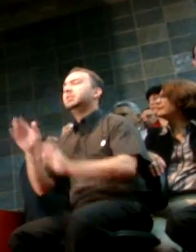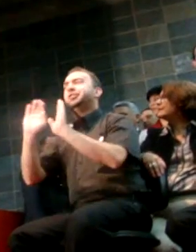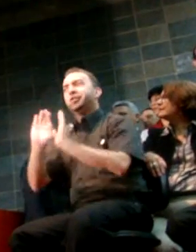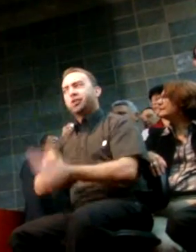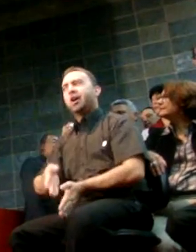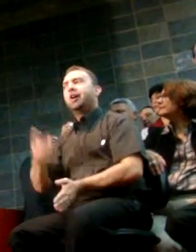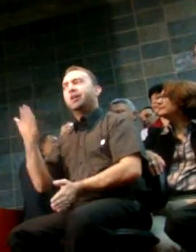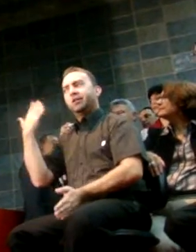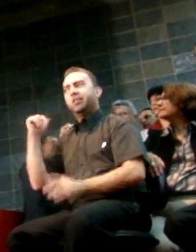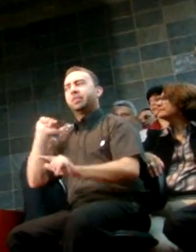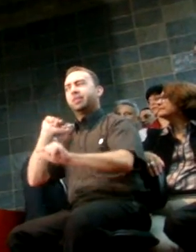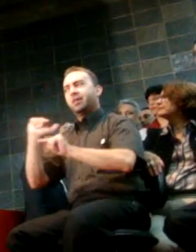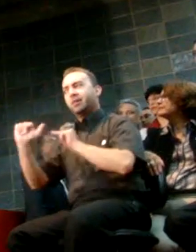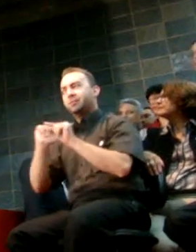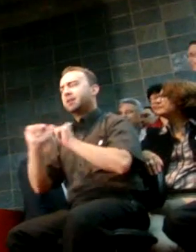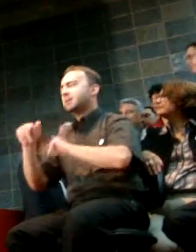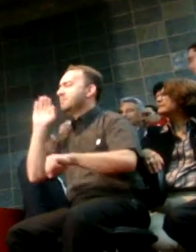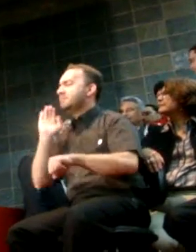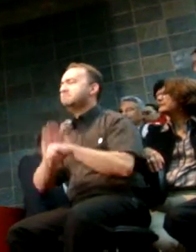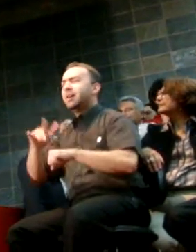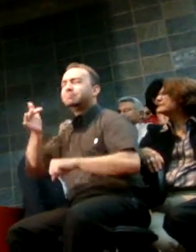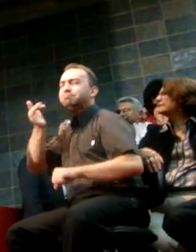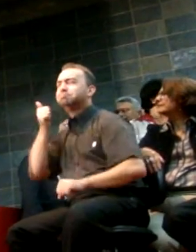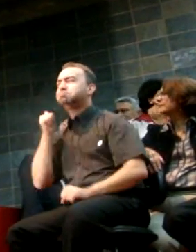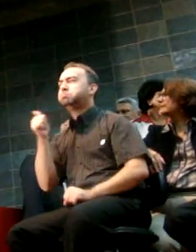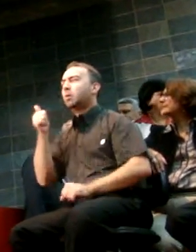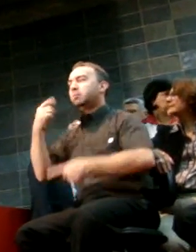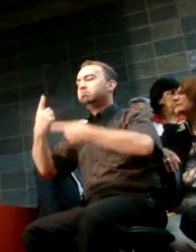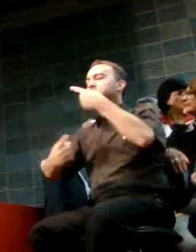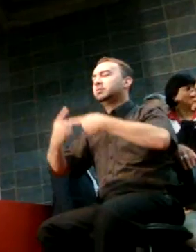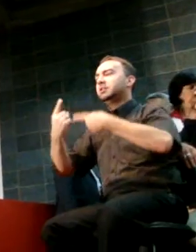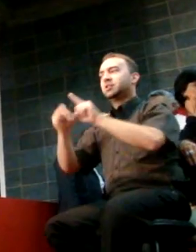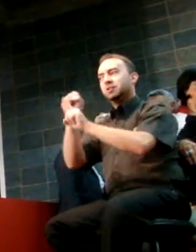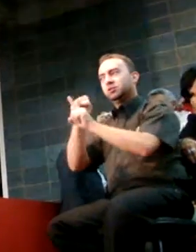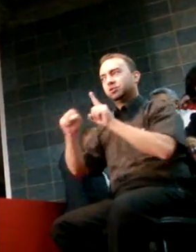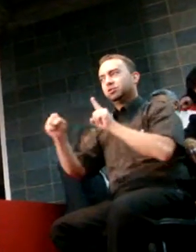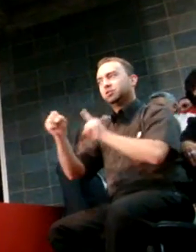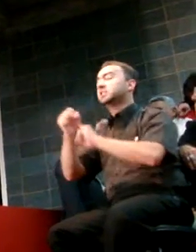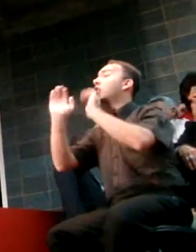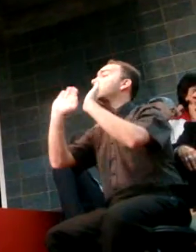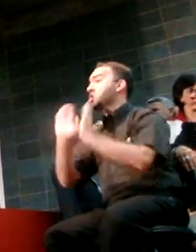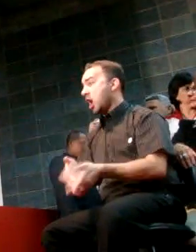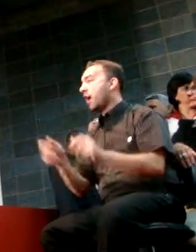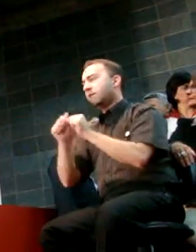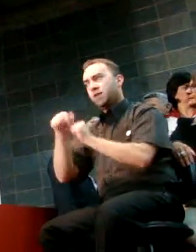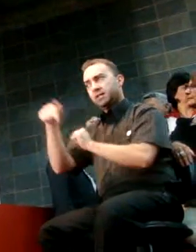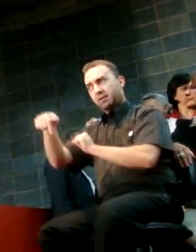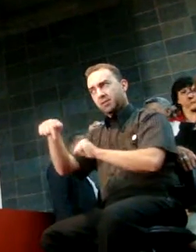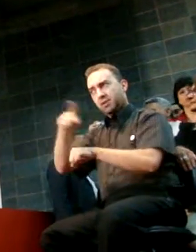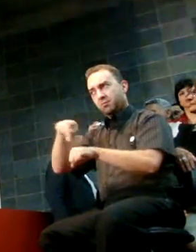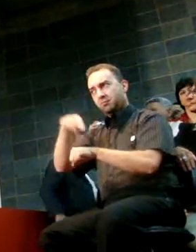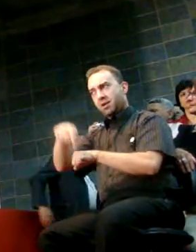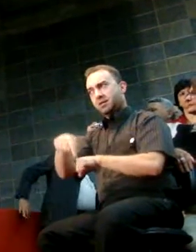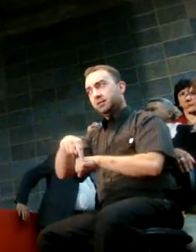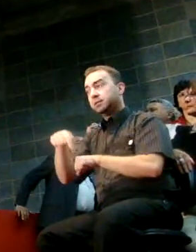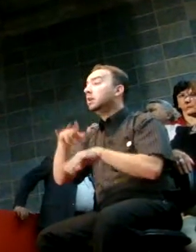responsável pela mais extraordinária política social já implantada neste país, a